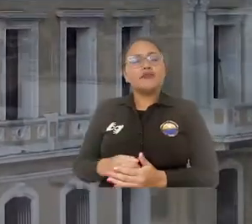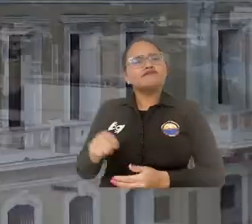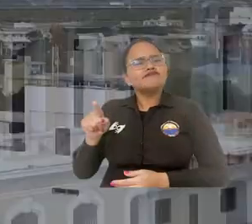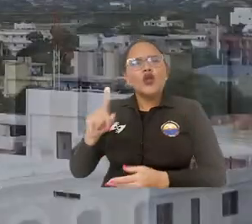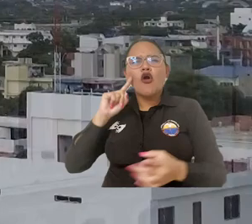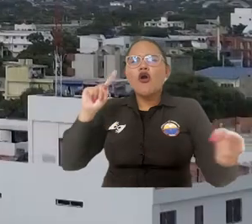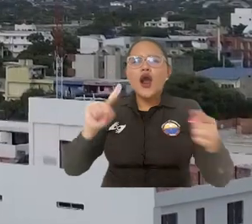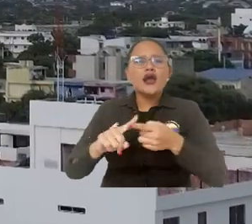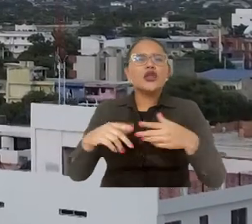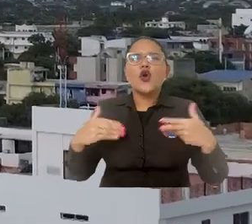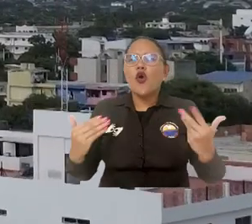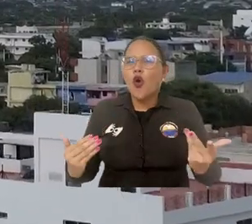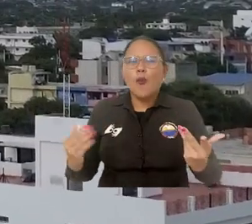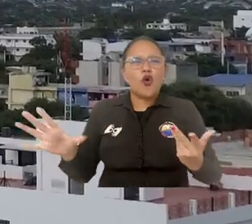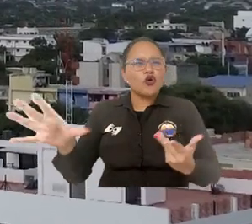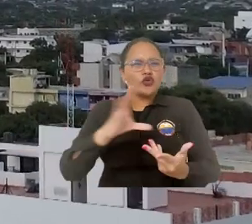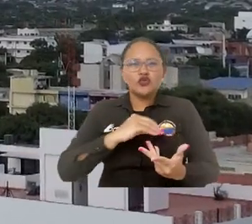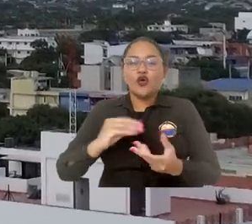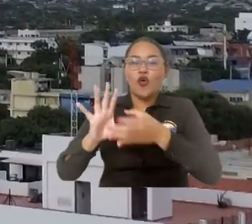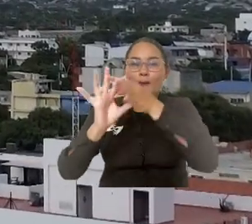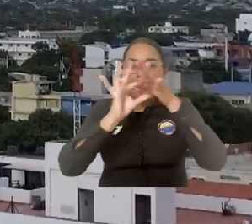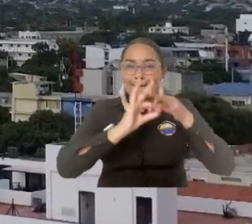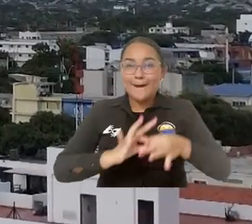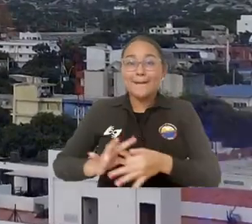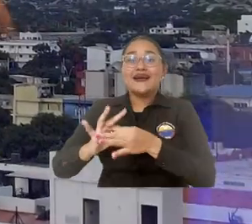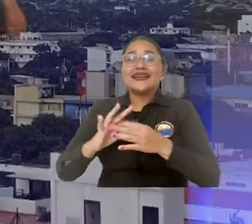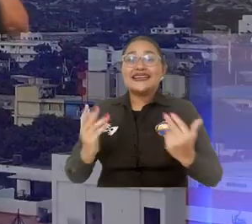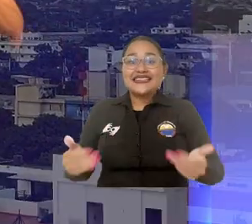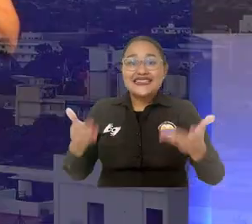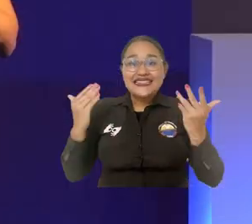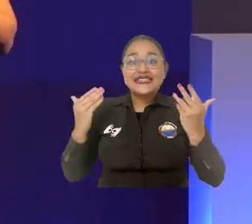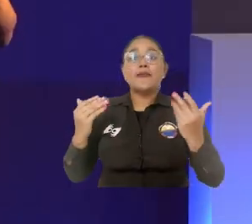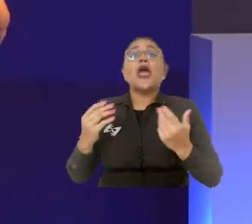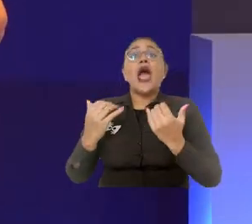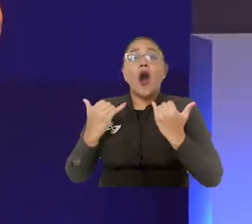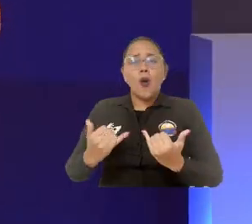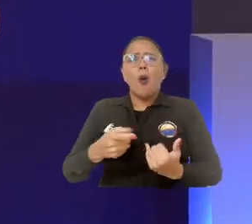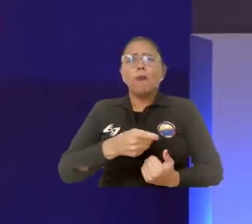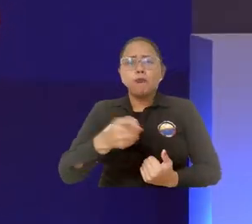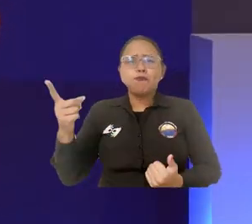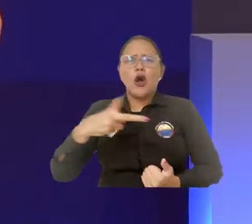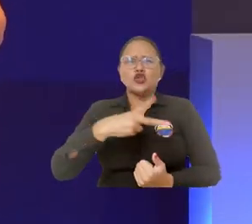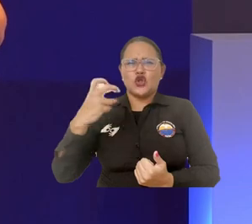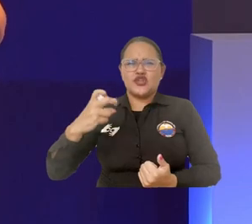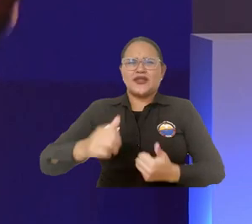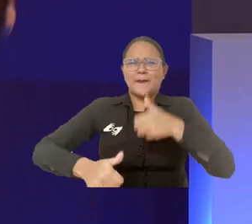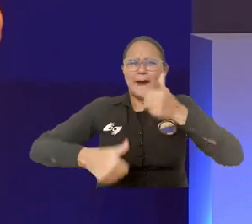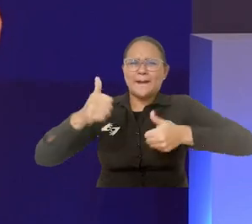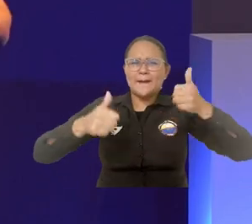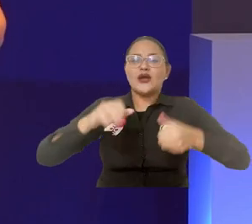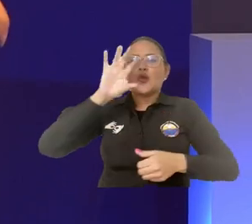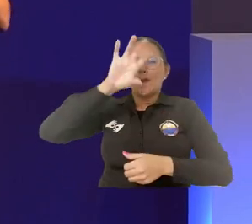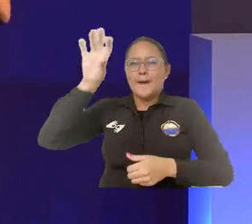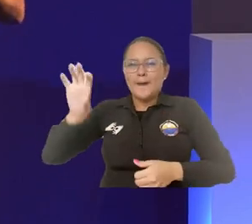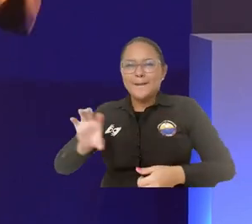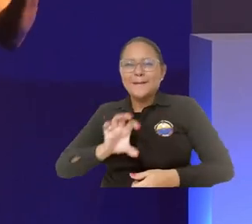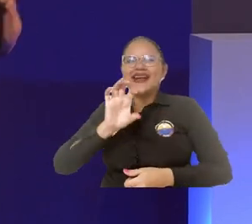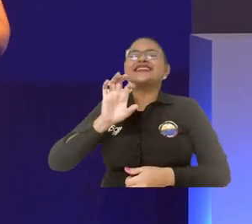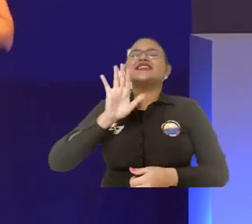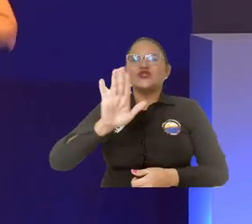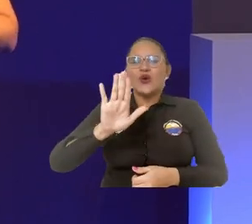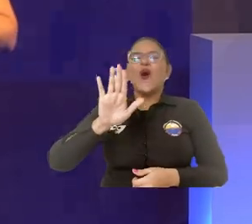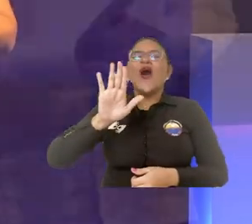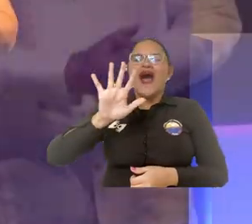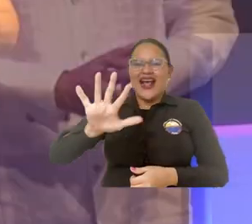una iniciativa del organismo de integración de la cual hacen parte ya más de 200 autoridades de los